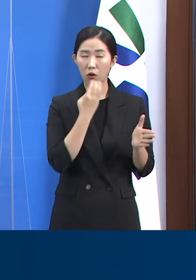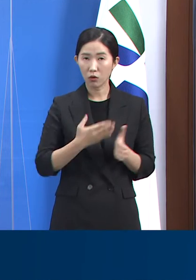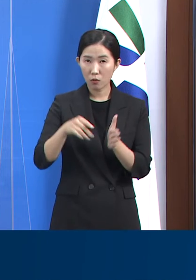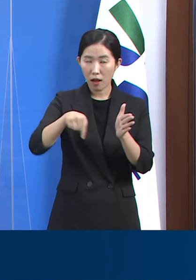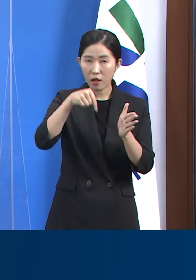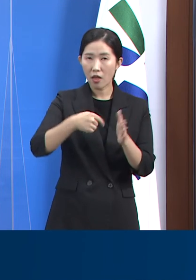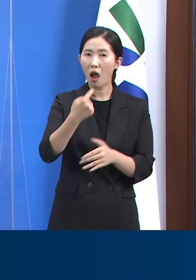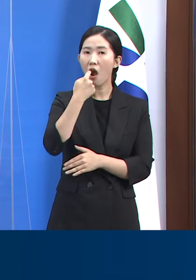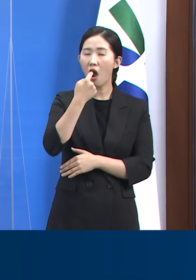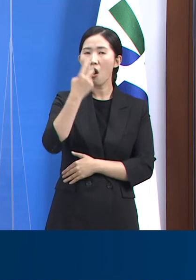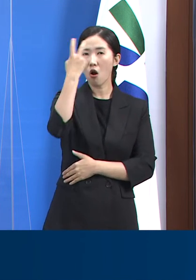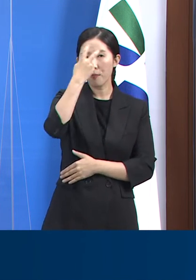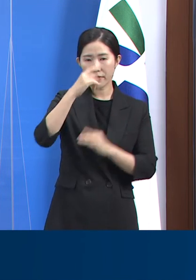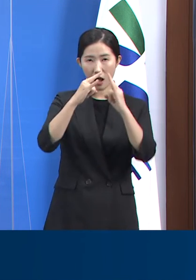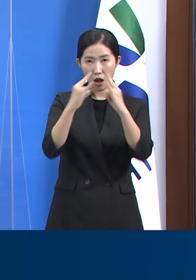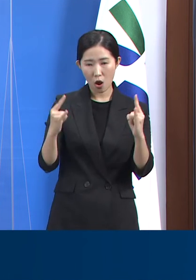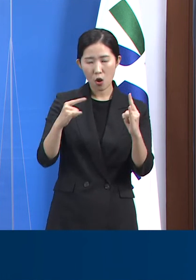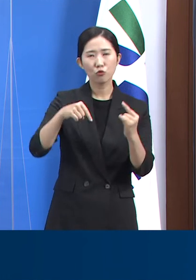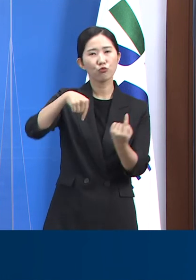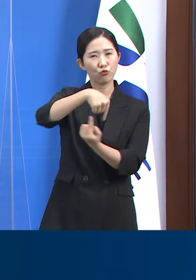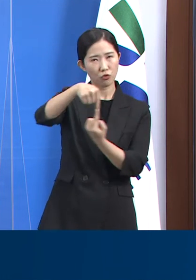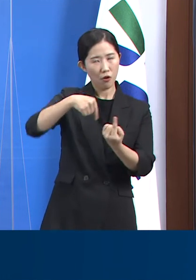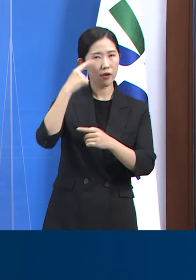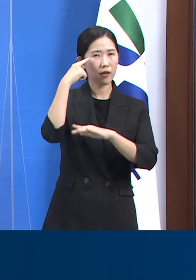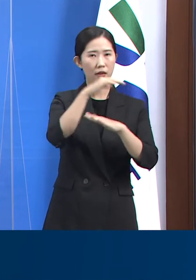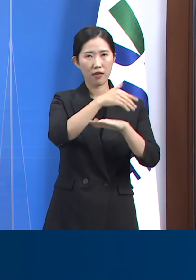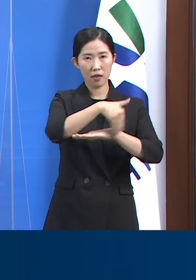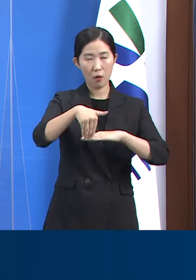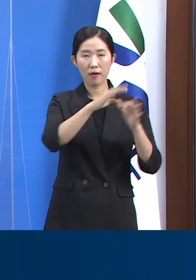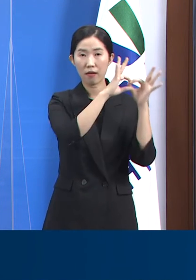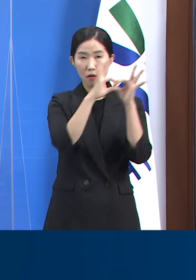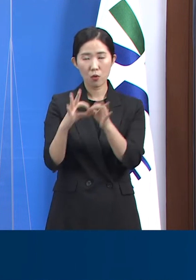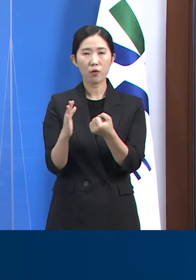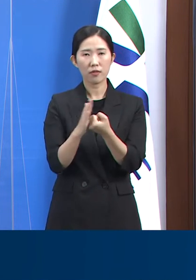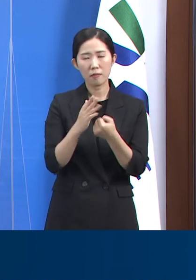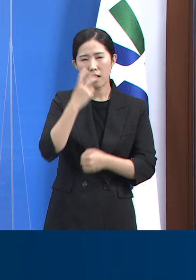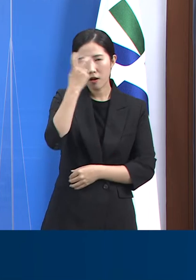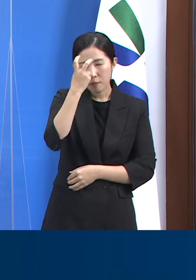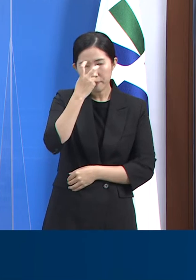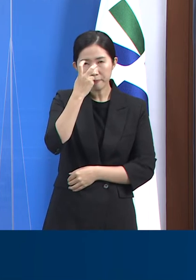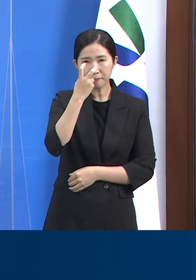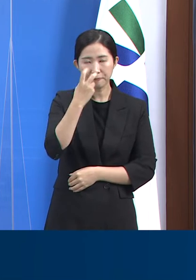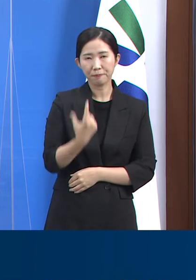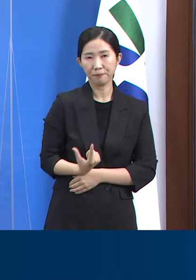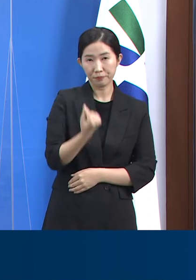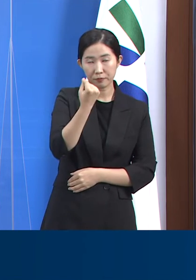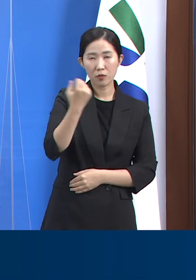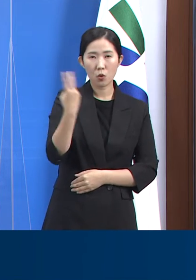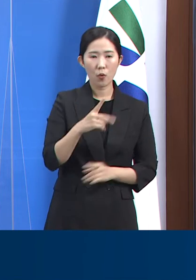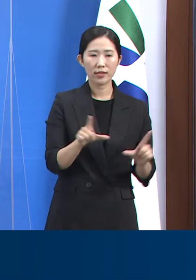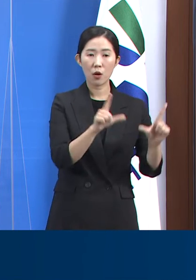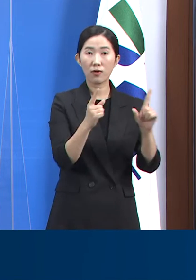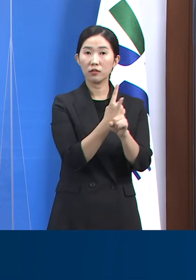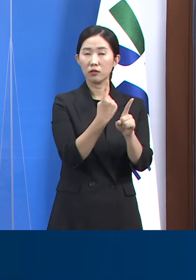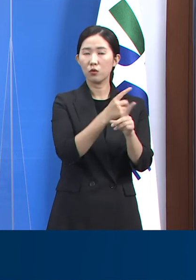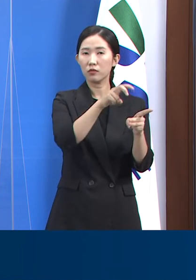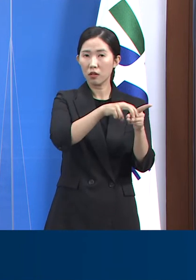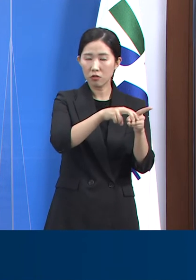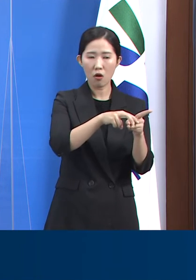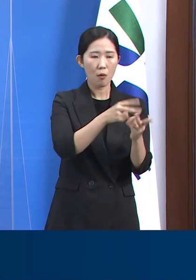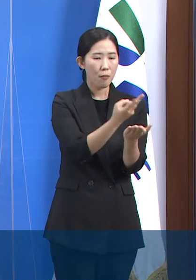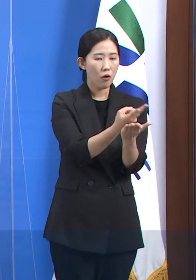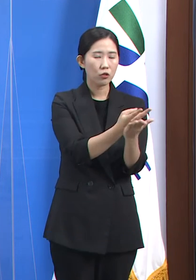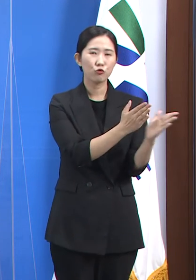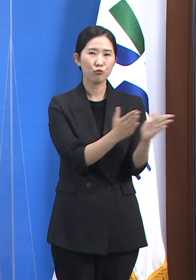선별진료소 및 임시선별검사소 운영을 통해 신속한 검사 시스템을 유지하고 생활치료센터 등 병상 확보에 대비하고